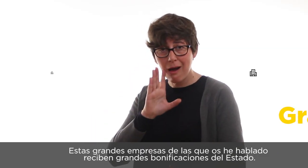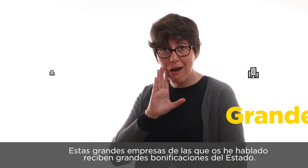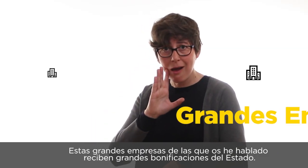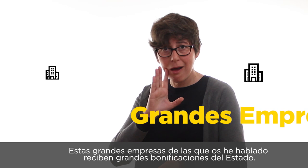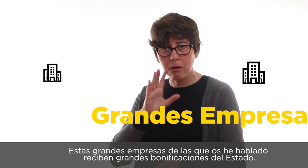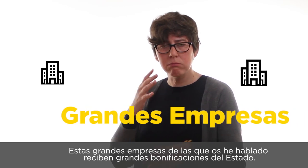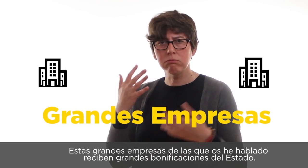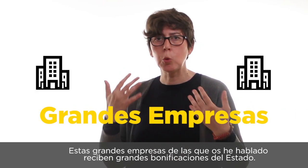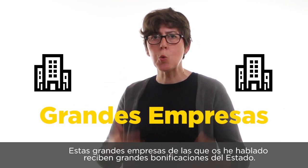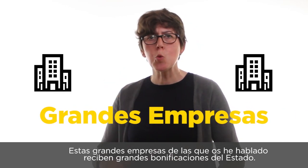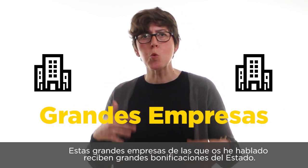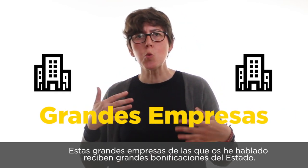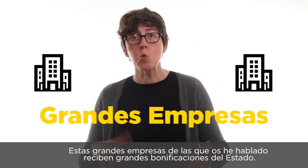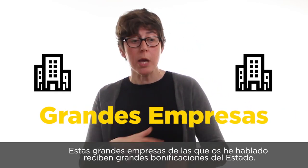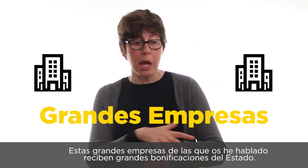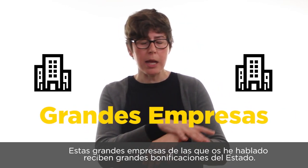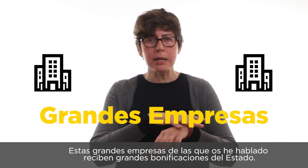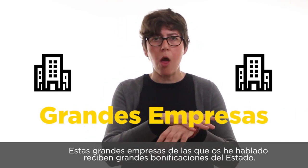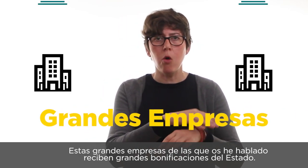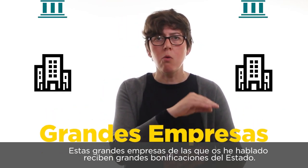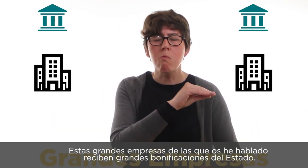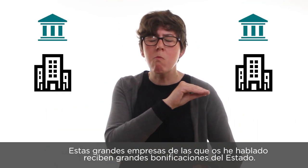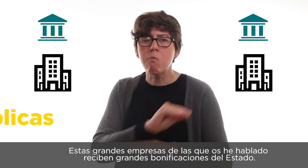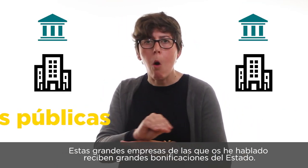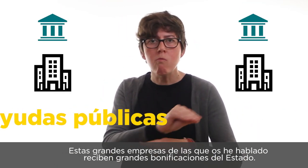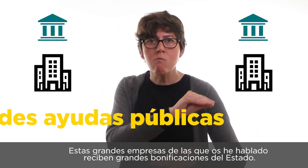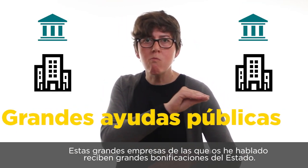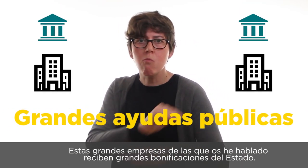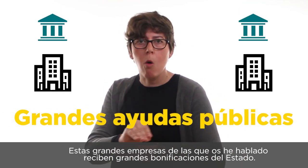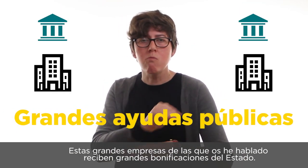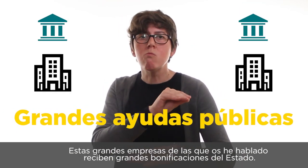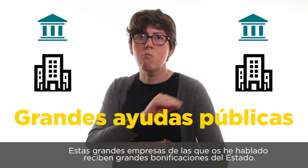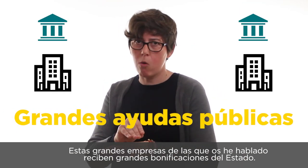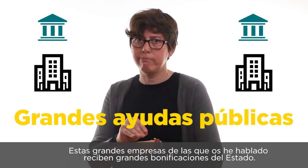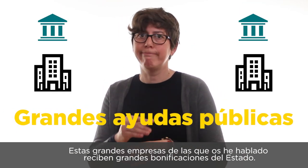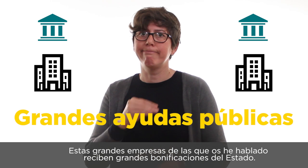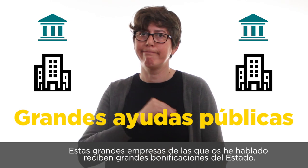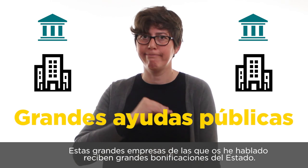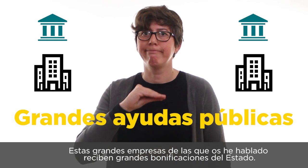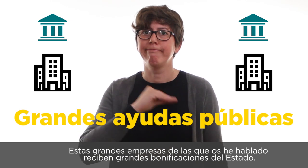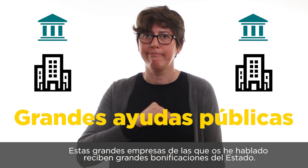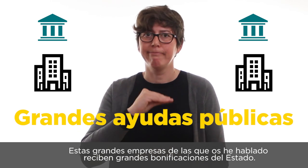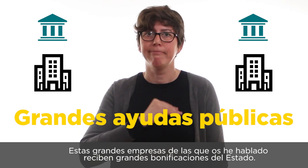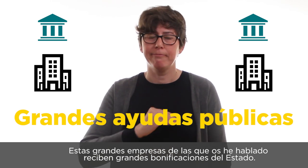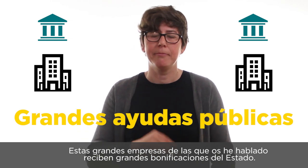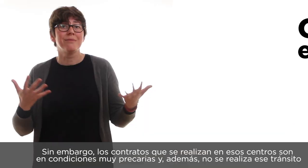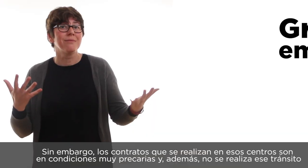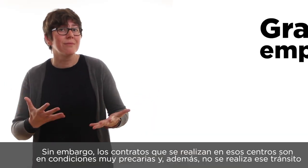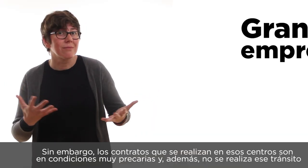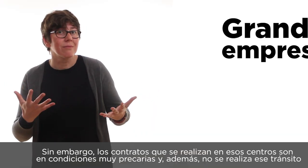Estas grandes empresas de las que os he hablado reciben grandes bonificaciones del Estado. Sin embargo,